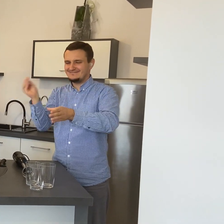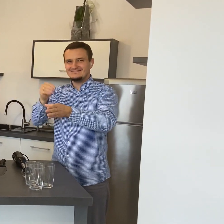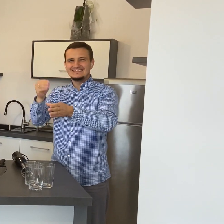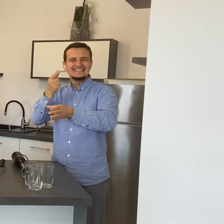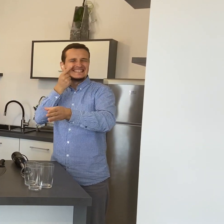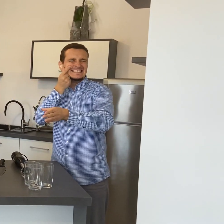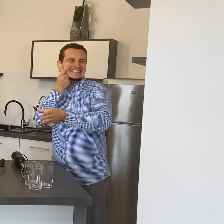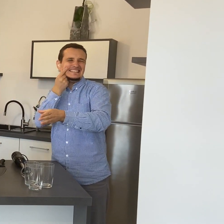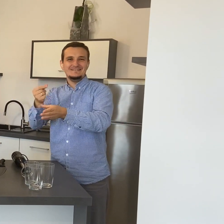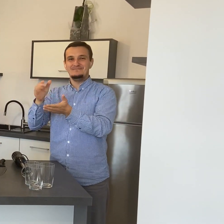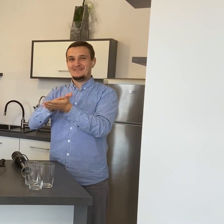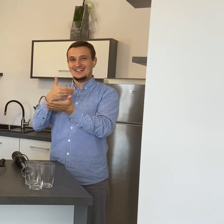Zaczynamy!